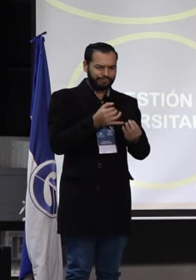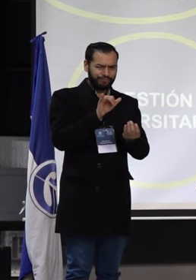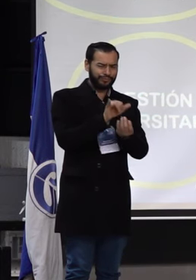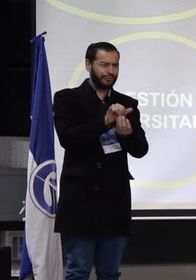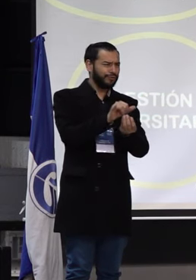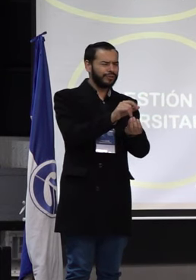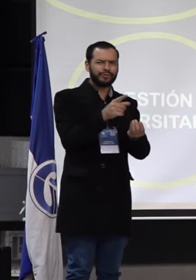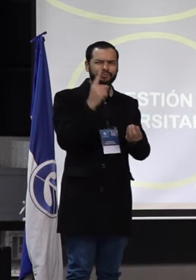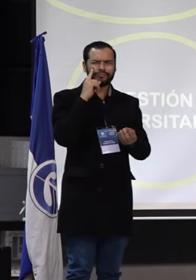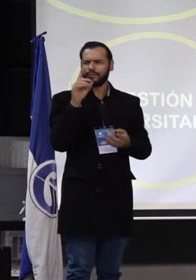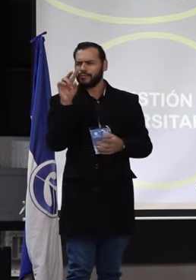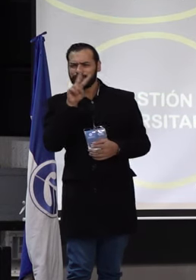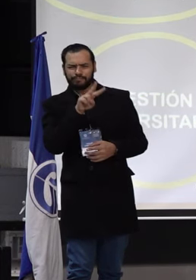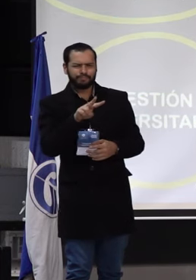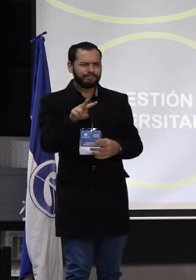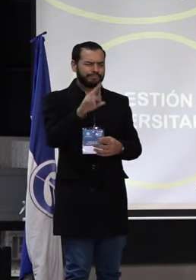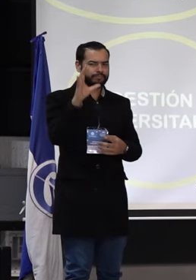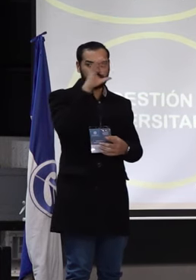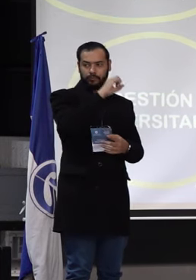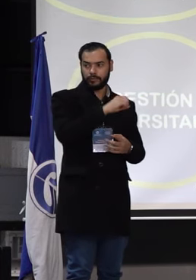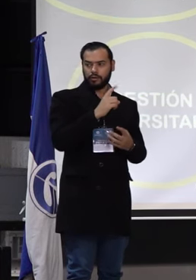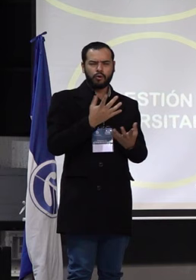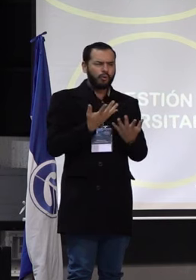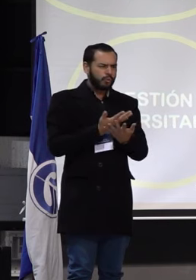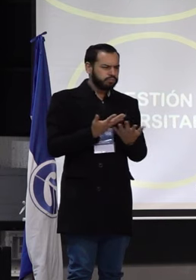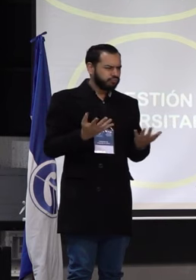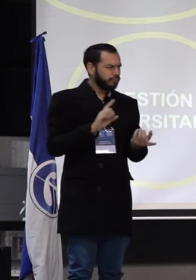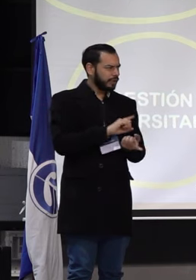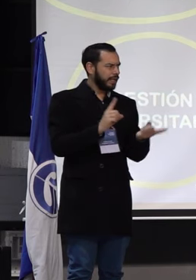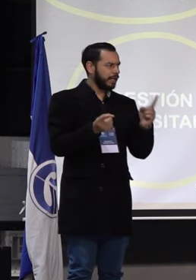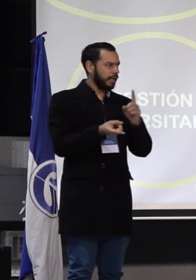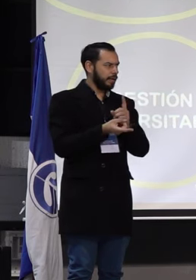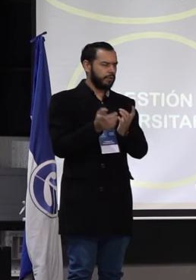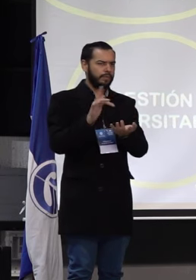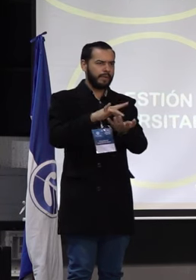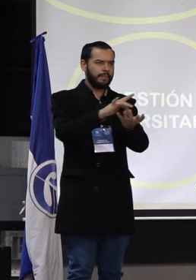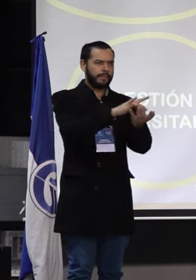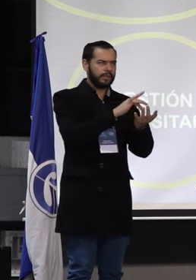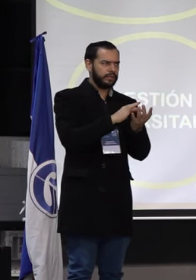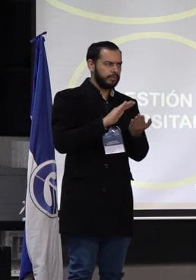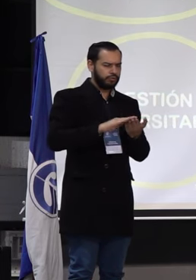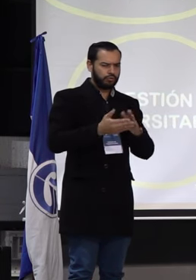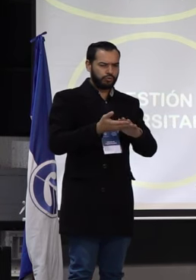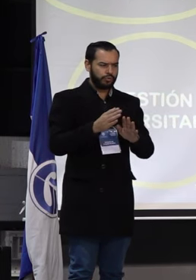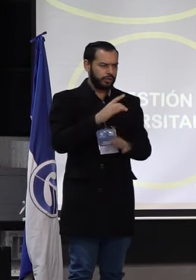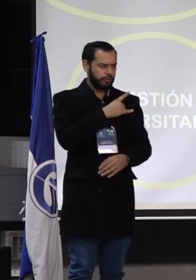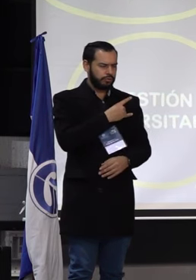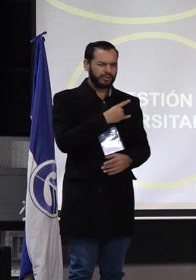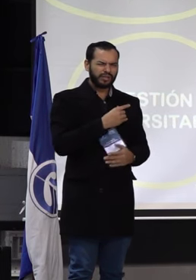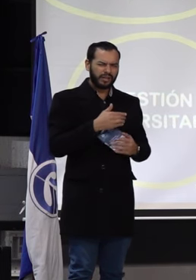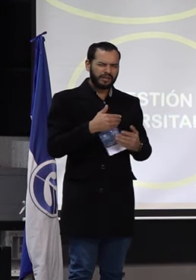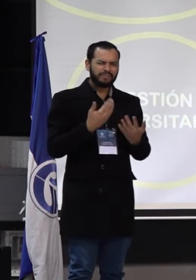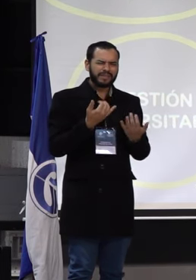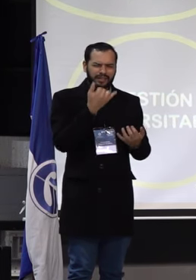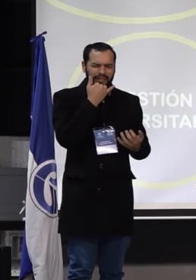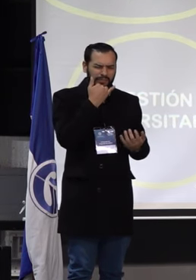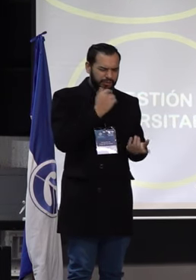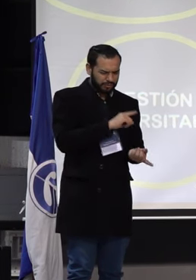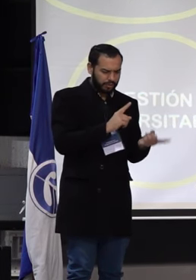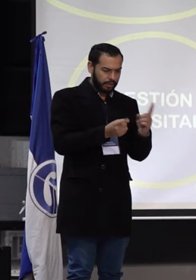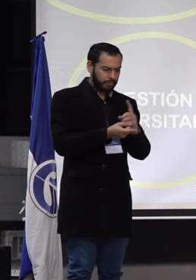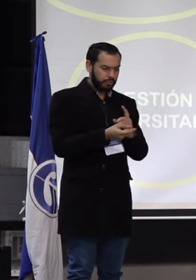identificar qué es lo que realmente ha cambiado, por lo menos en términos de participación de la comunidad universitaria, cierto, en su momento llegamos todos